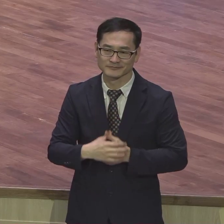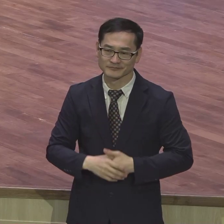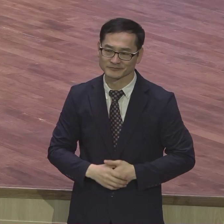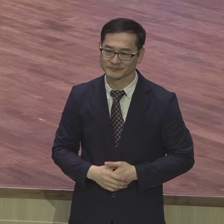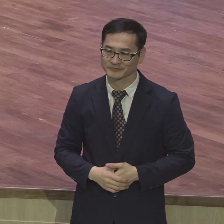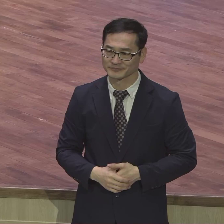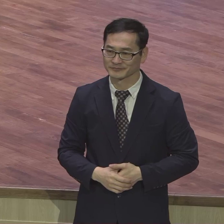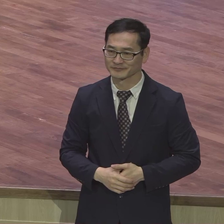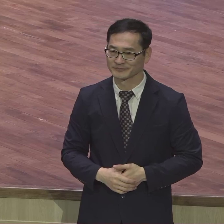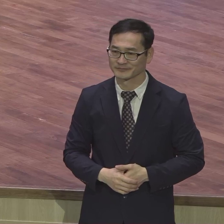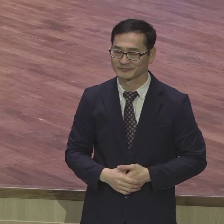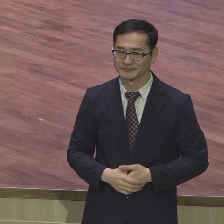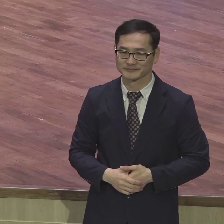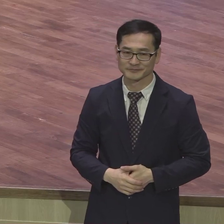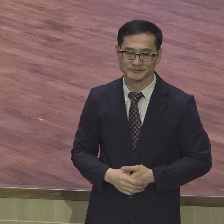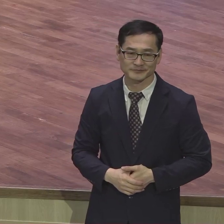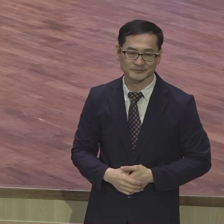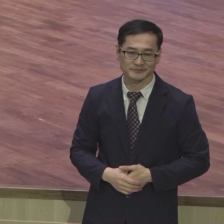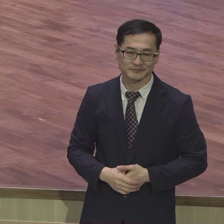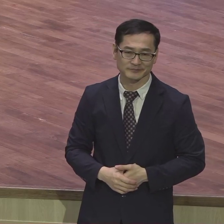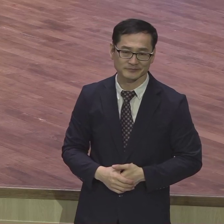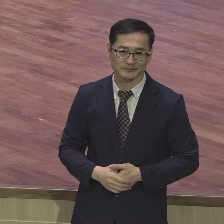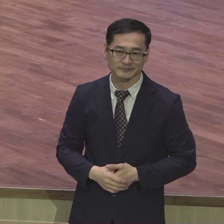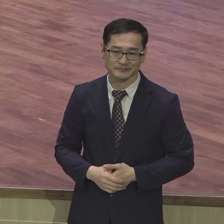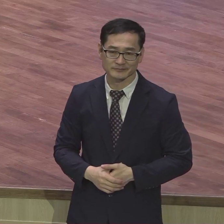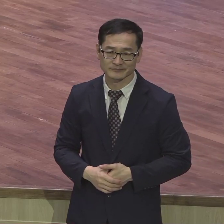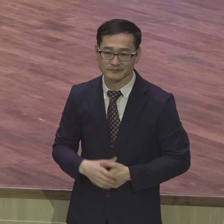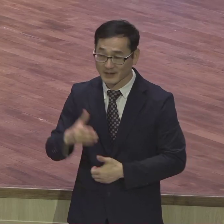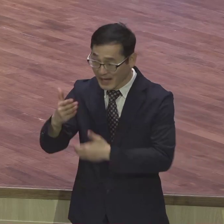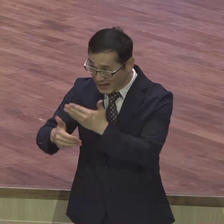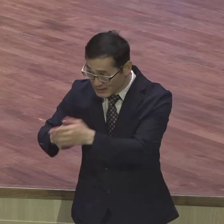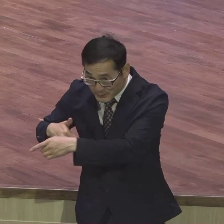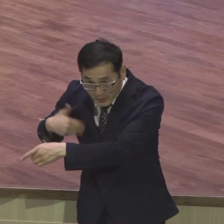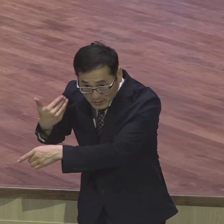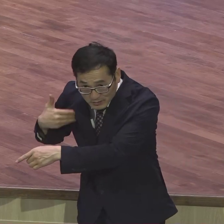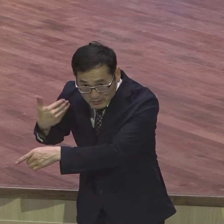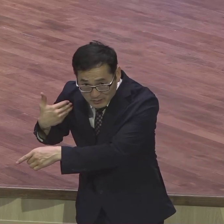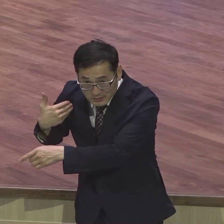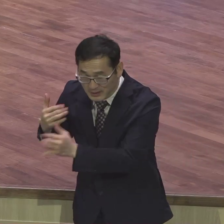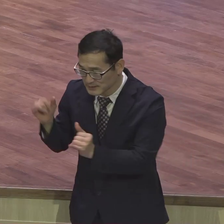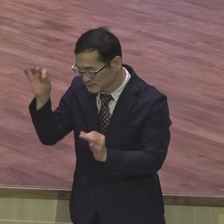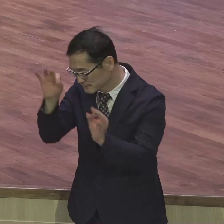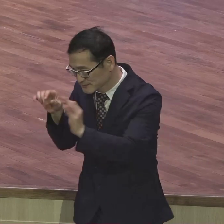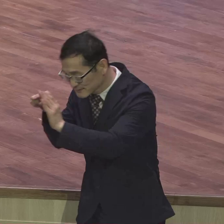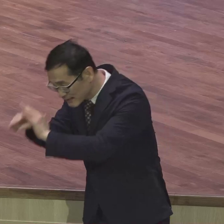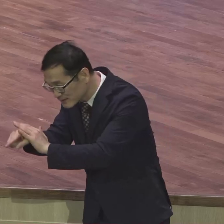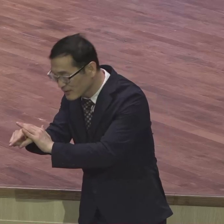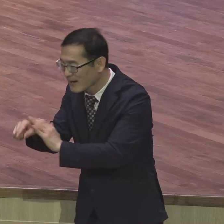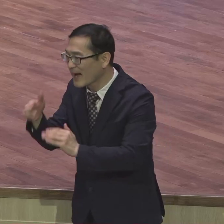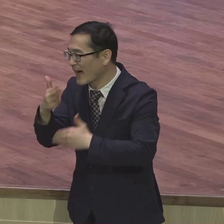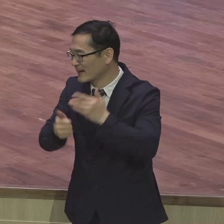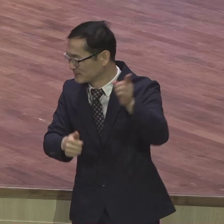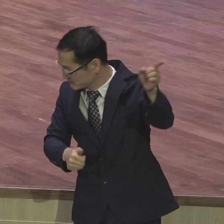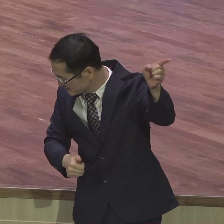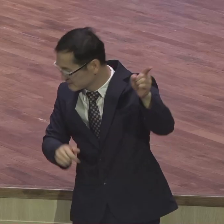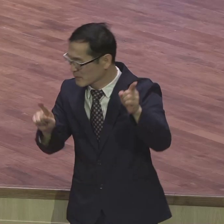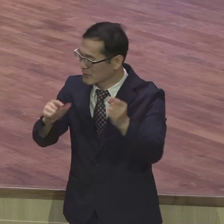이방인을 위해서 이방인들 하나님 모르는 사람들에게 찾아가서 하나님이라는 분이 계신다 하나님께서